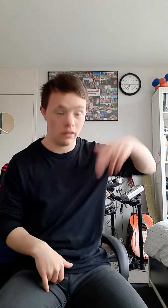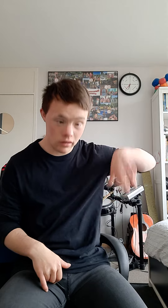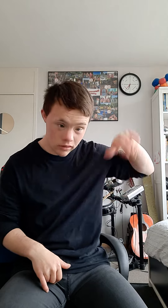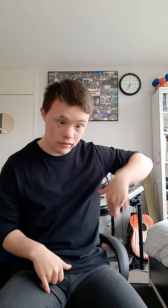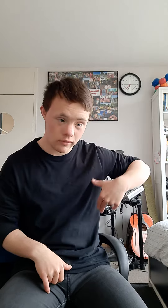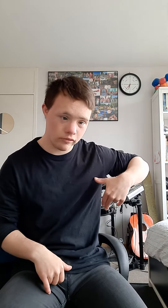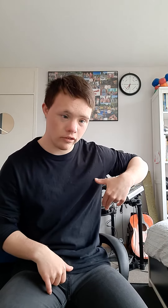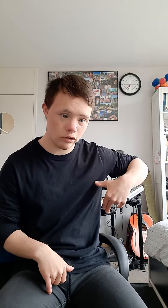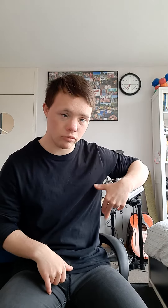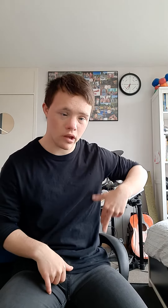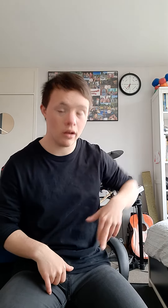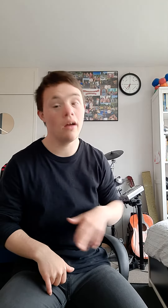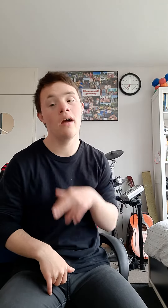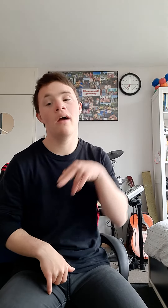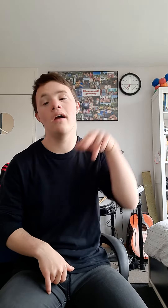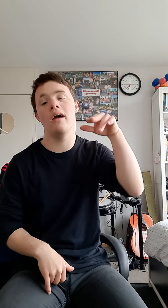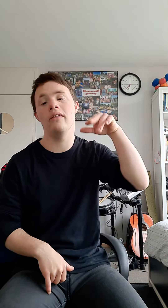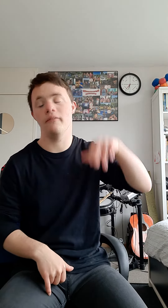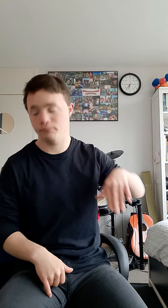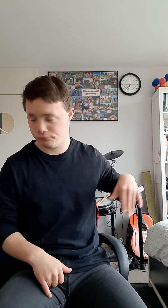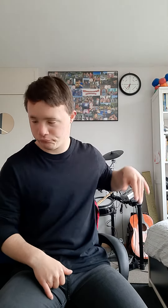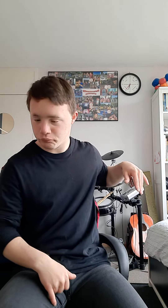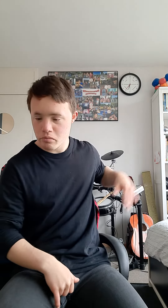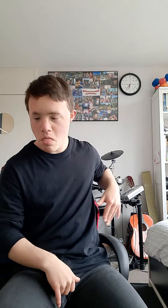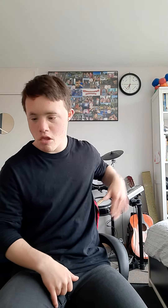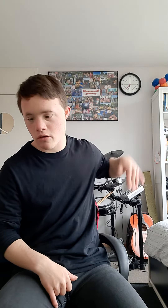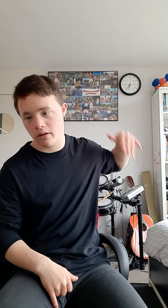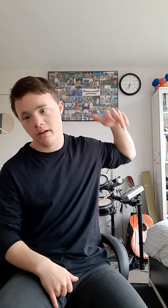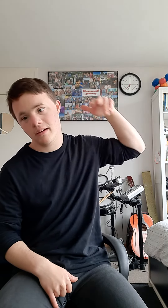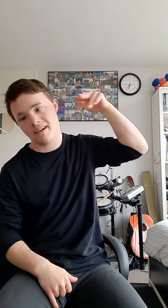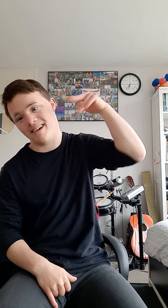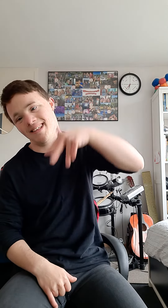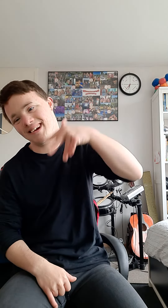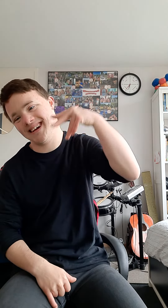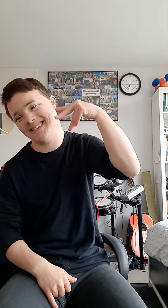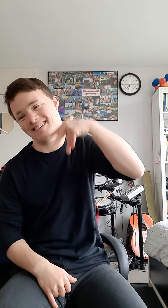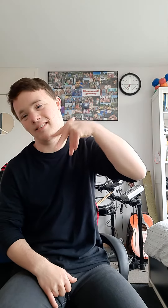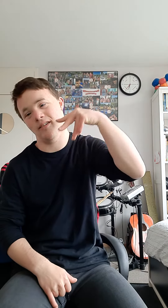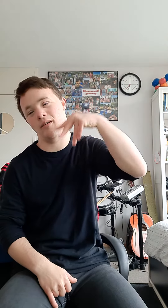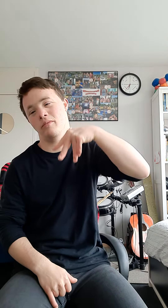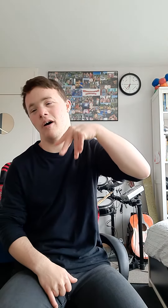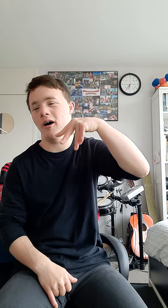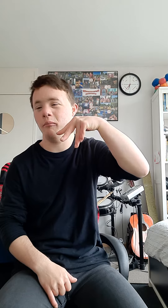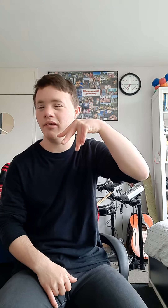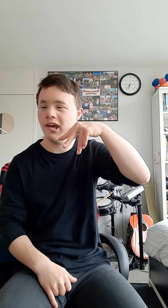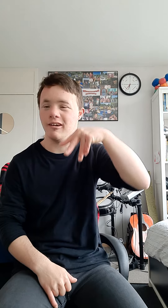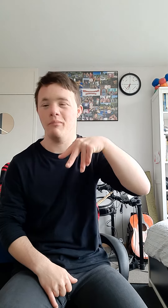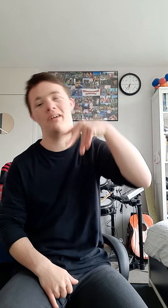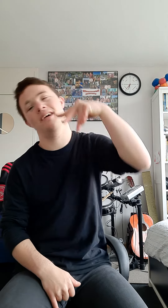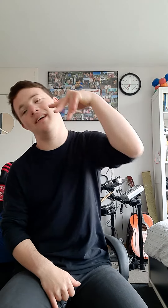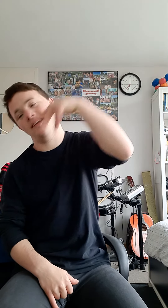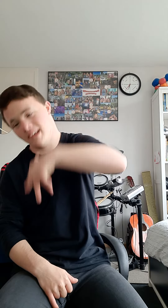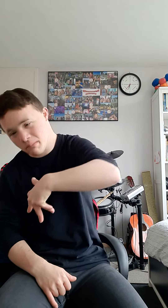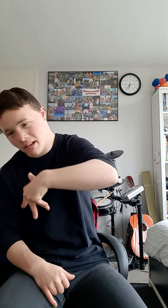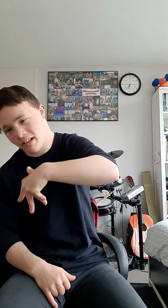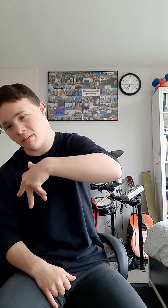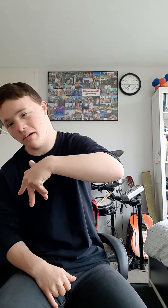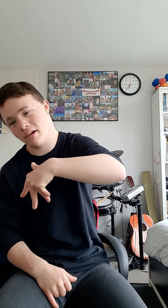video's bekijken. En klik dan op de abonnee-klap. Hier ben je, daar ben je